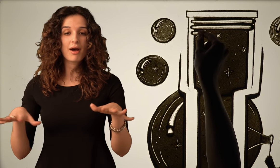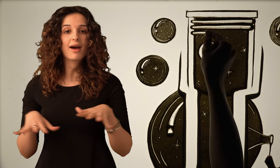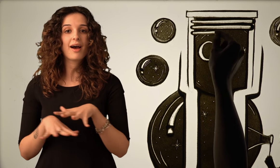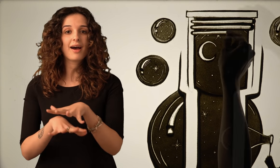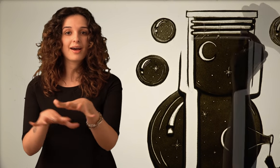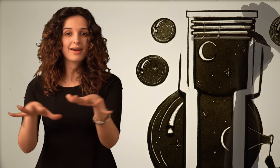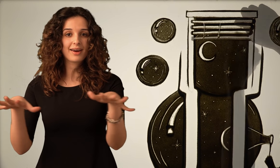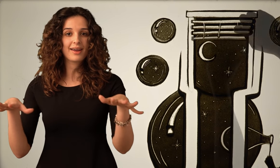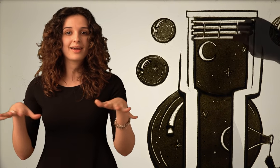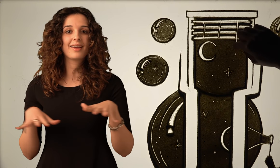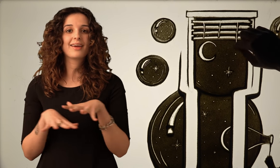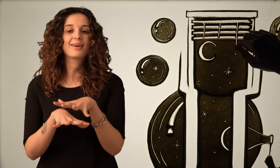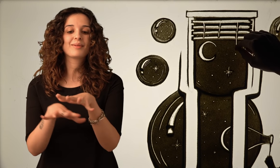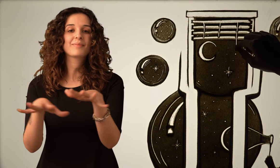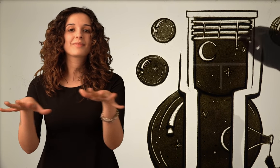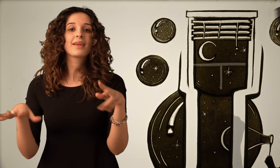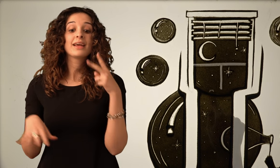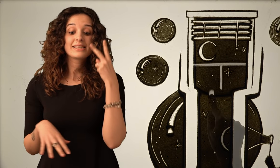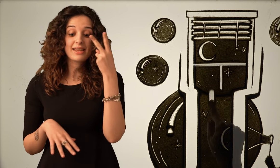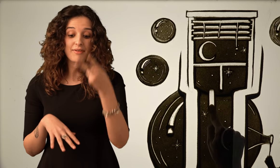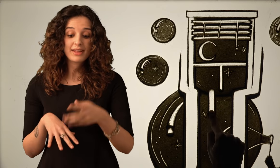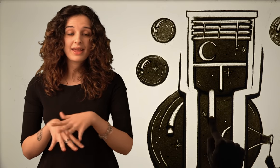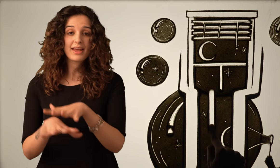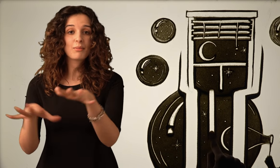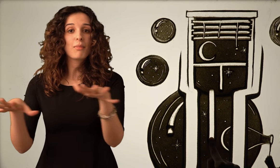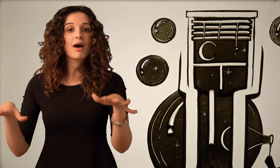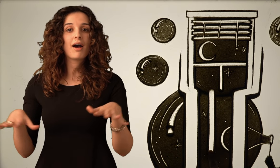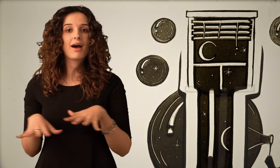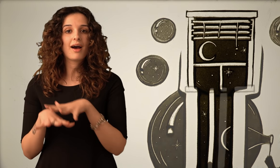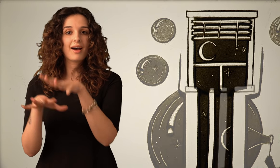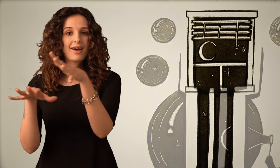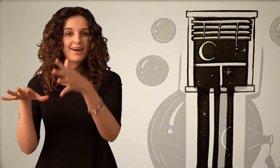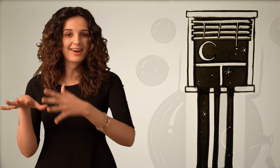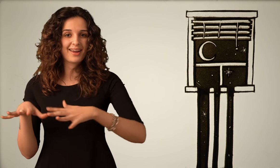mare Si vede il mare